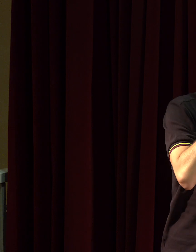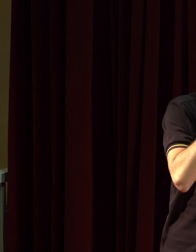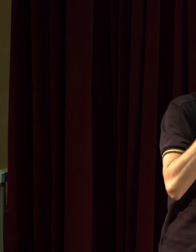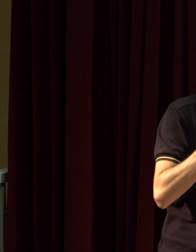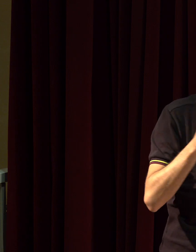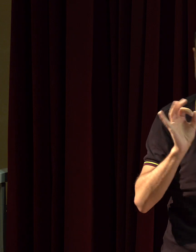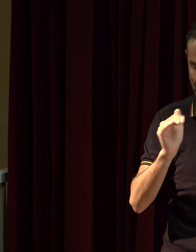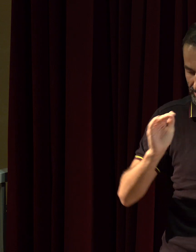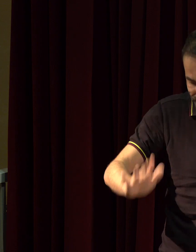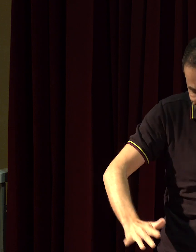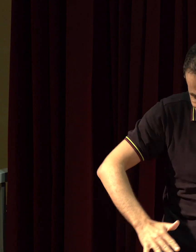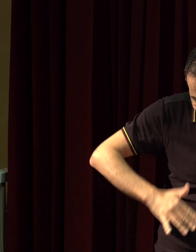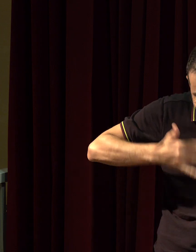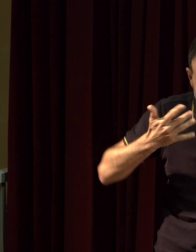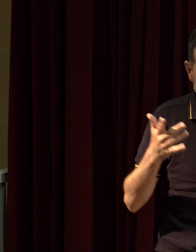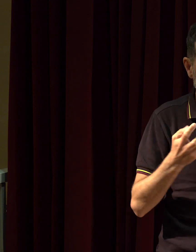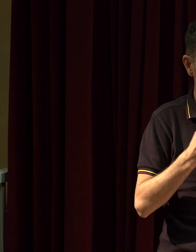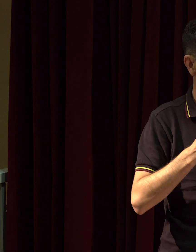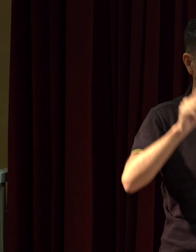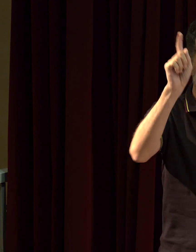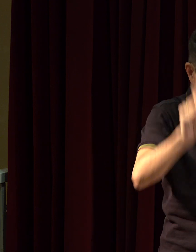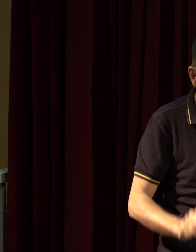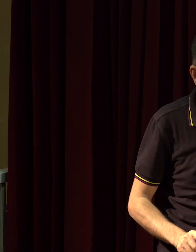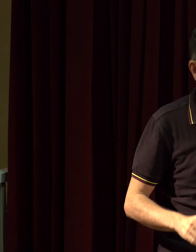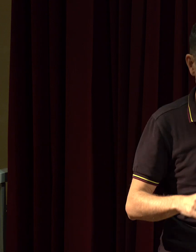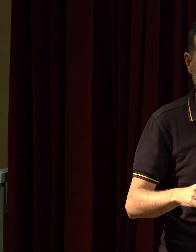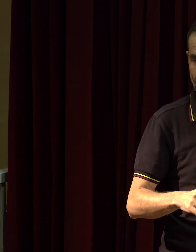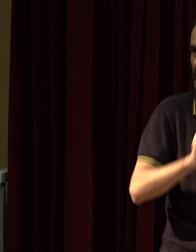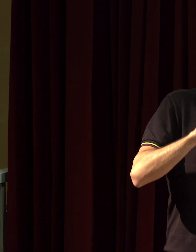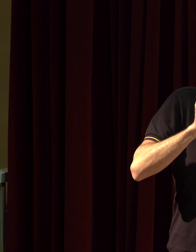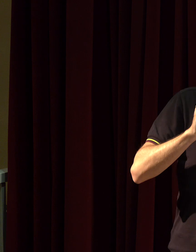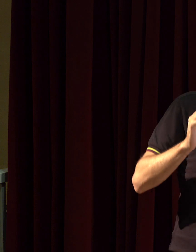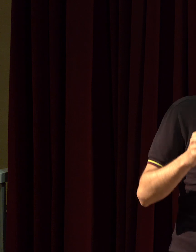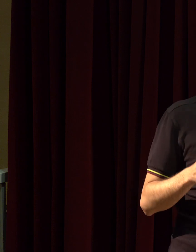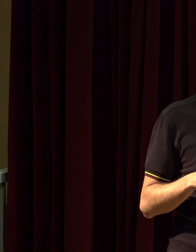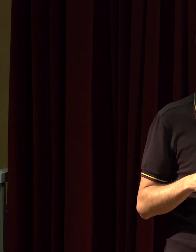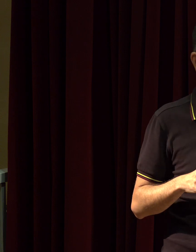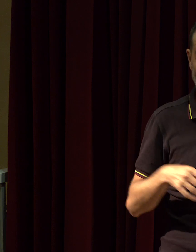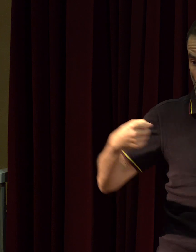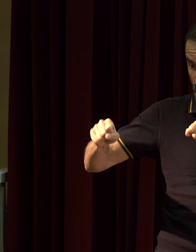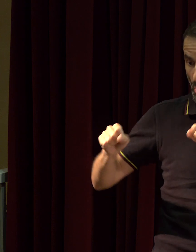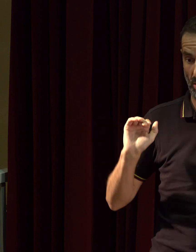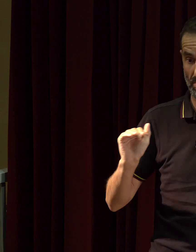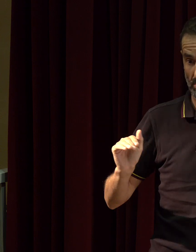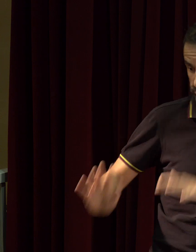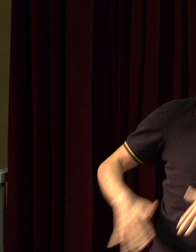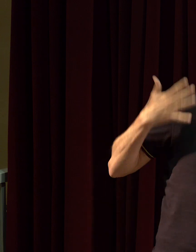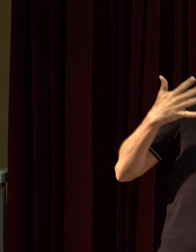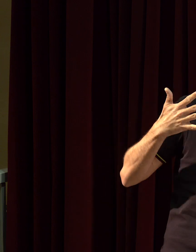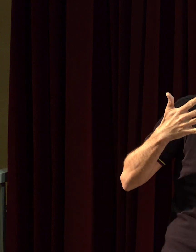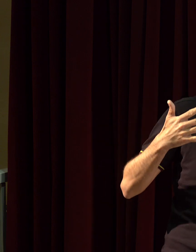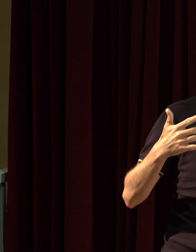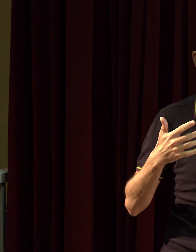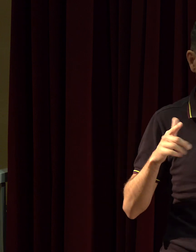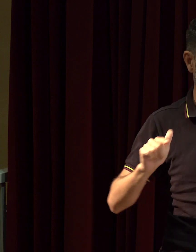On est très, très, très visuel forcément. On ressent les vibrations. On ressent le tonnerre. Une